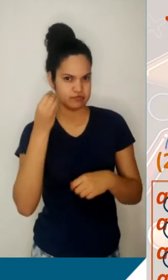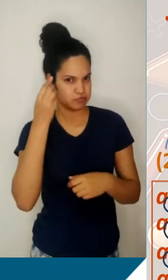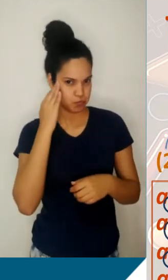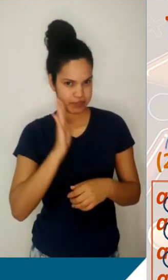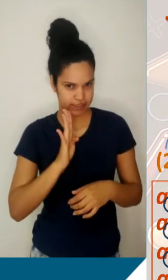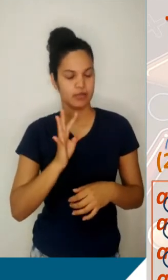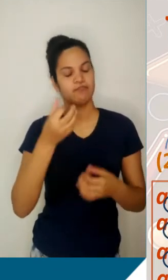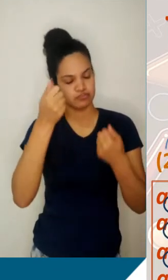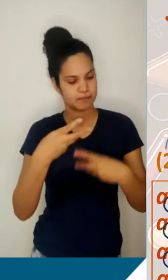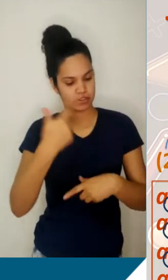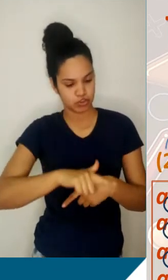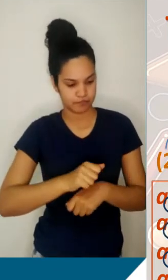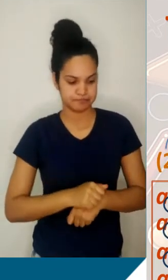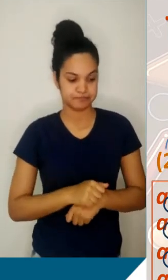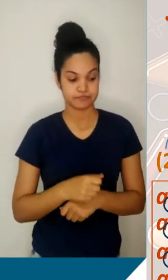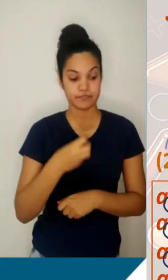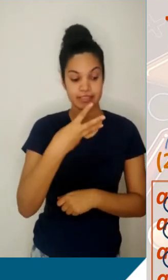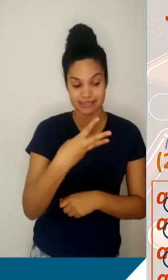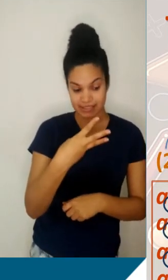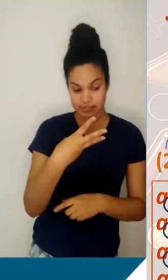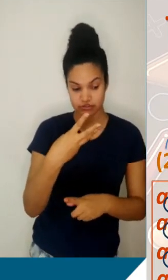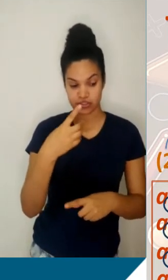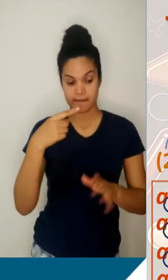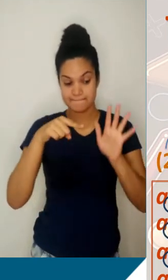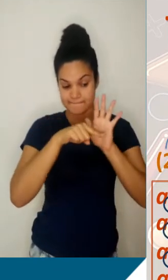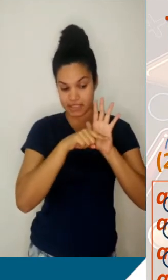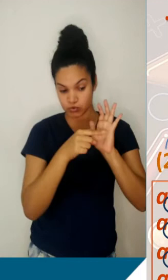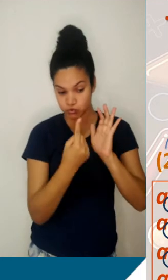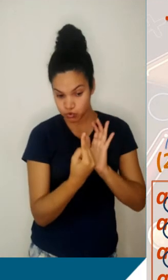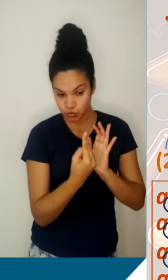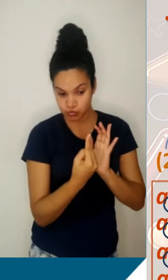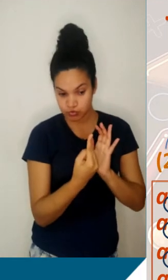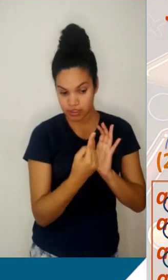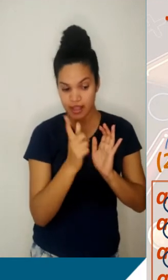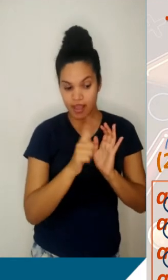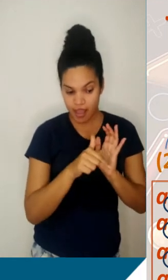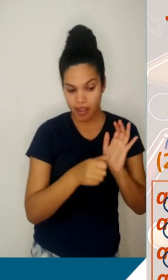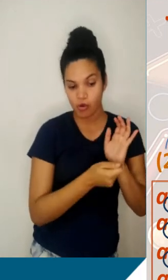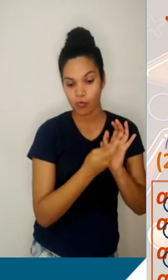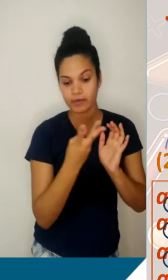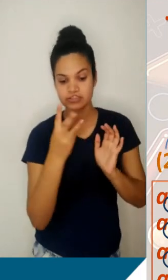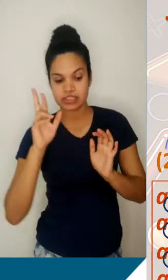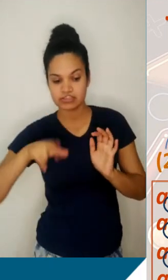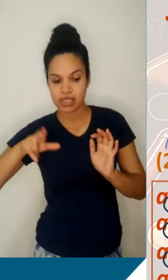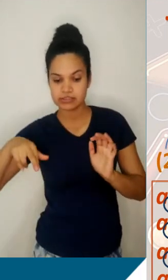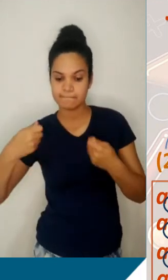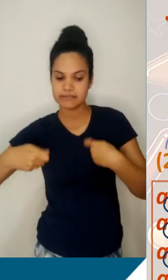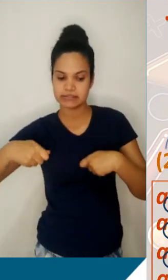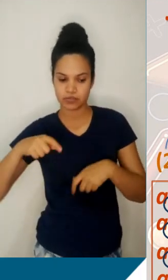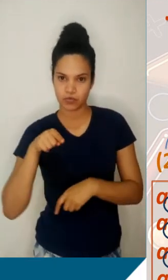3 menos 1 te dá a quantidade de razões que foram aplicadas para, partir